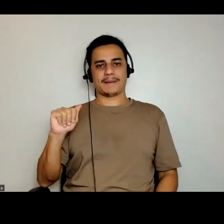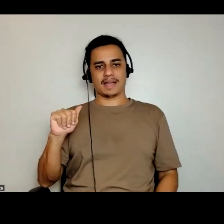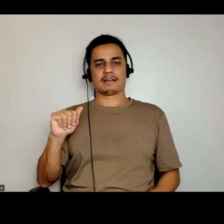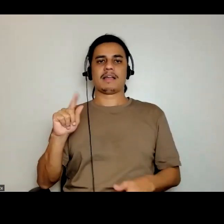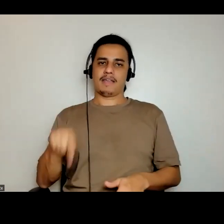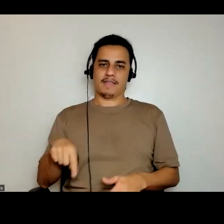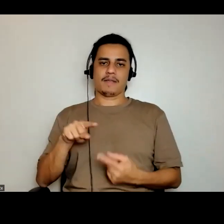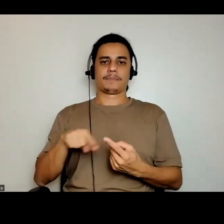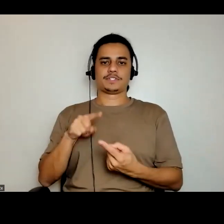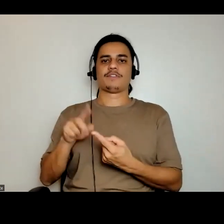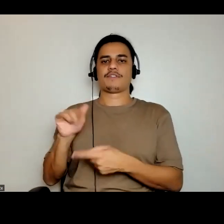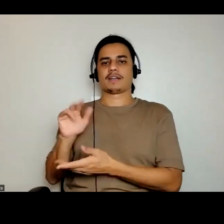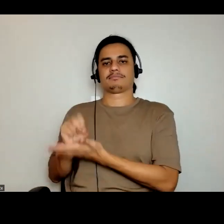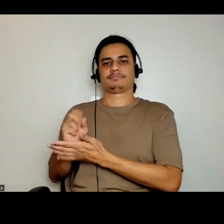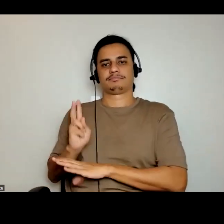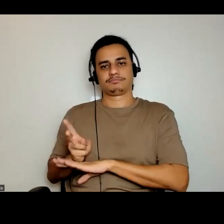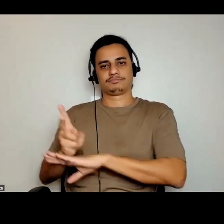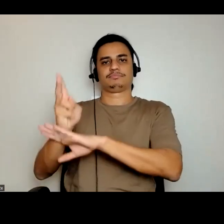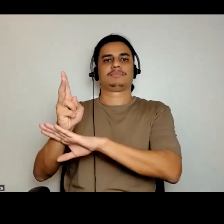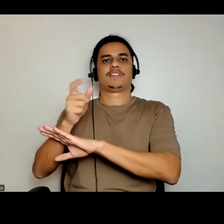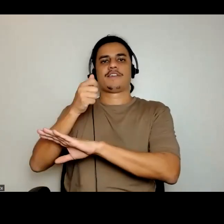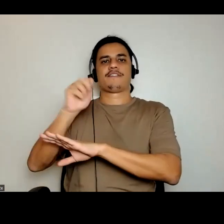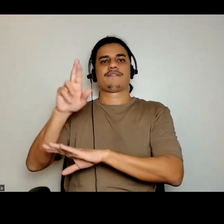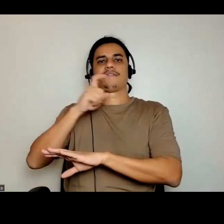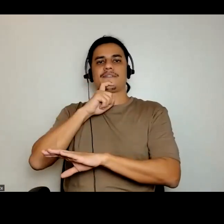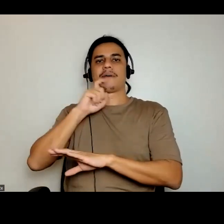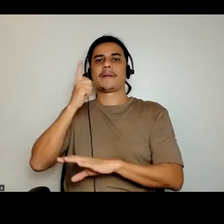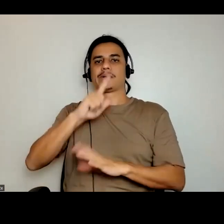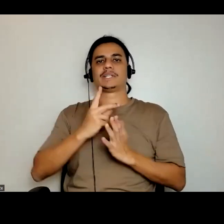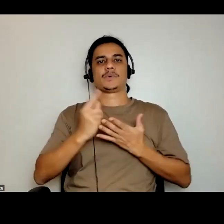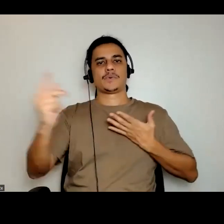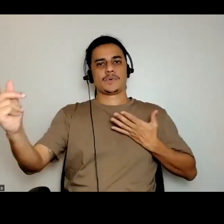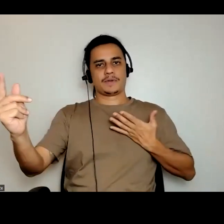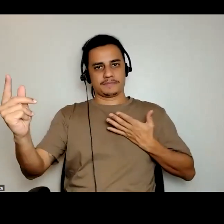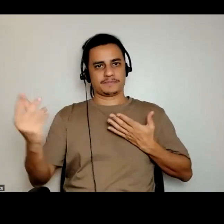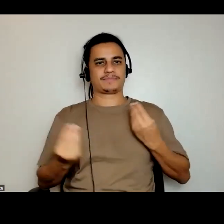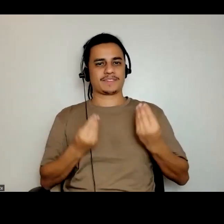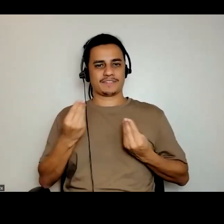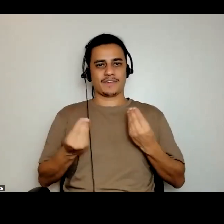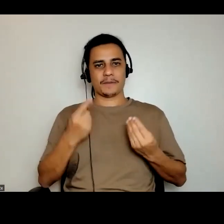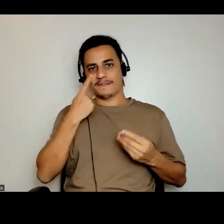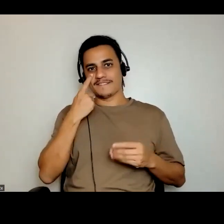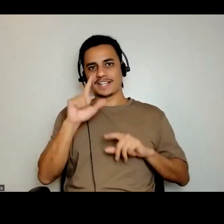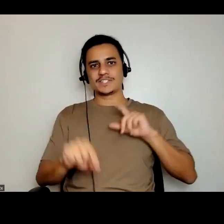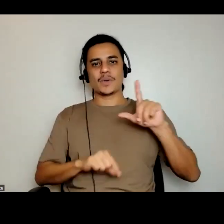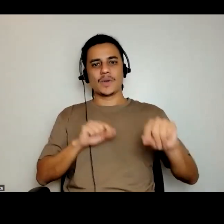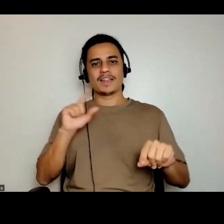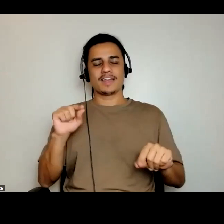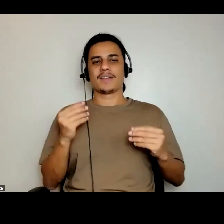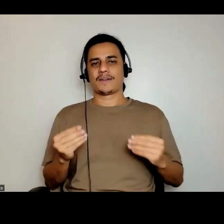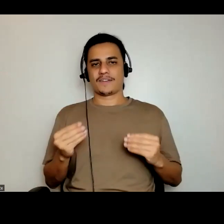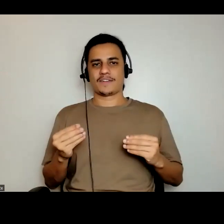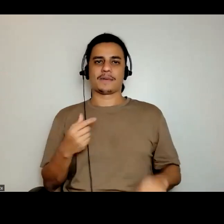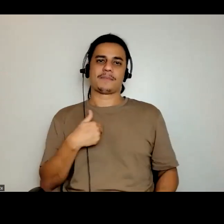manutenção, na situação de climatização, para que ele se eternize, então veja como é a escolha, ou eu estou falando, vocês são no